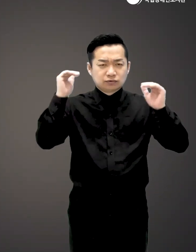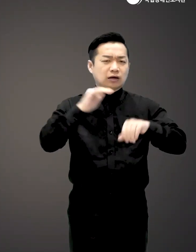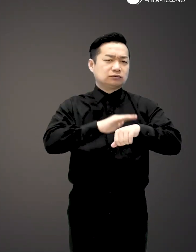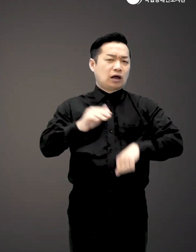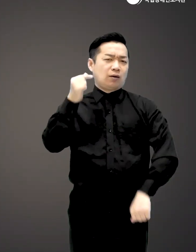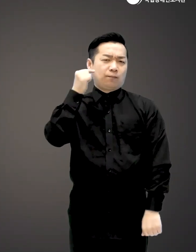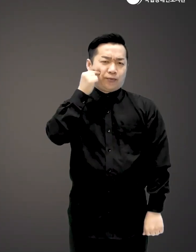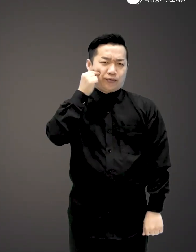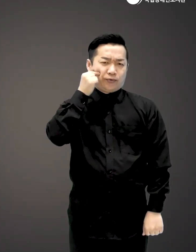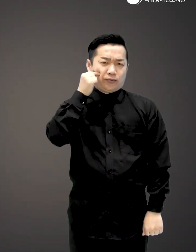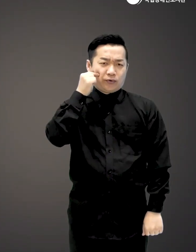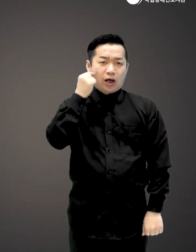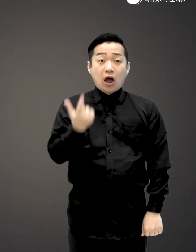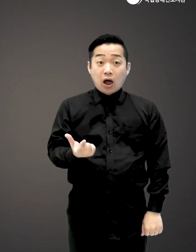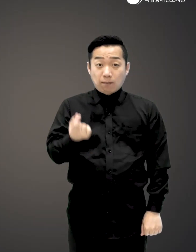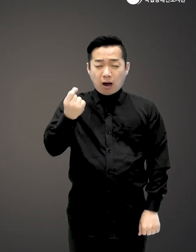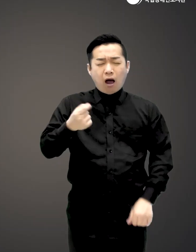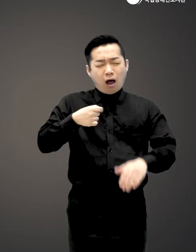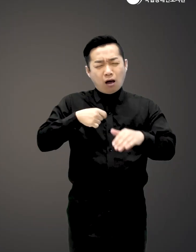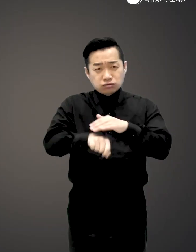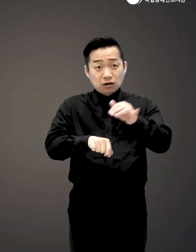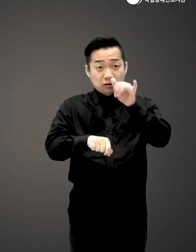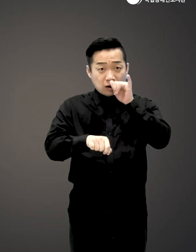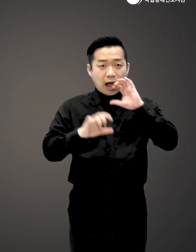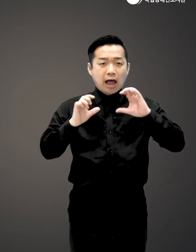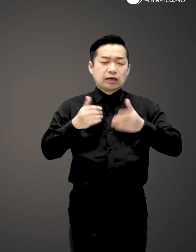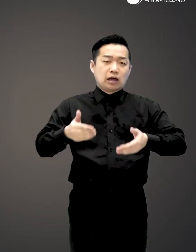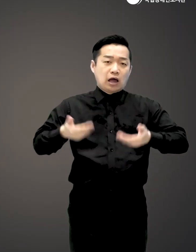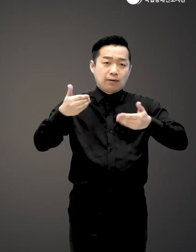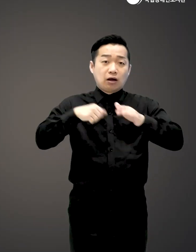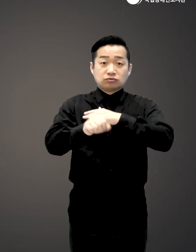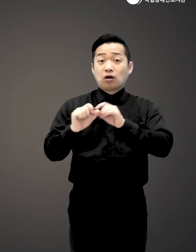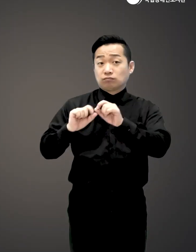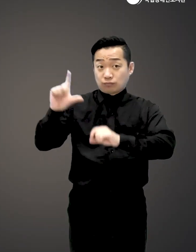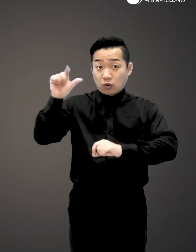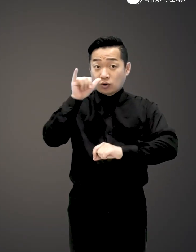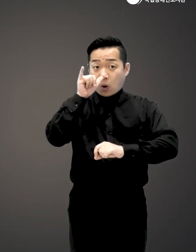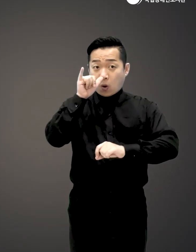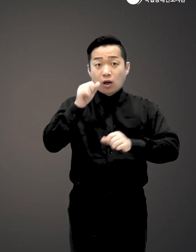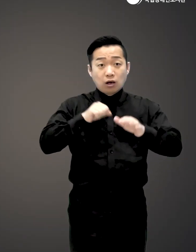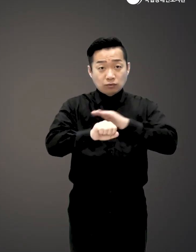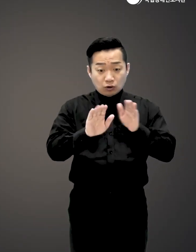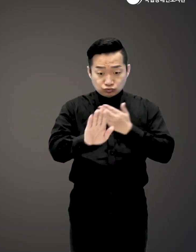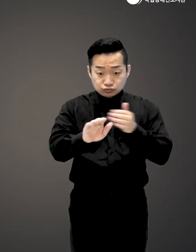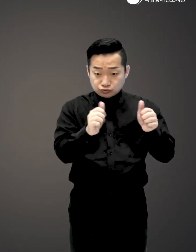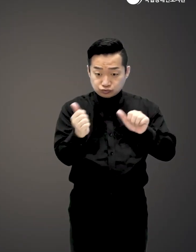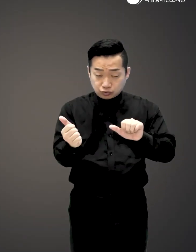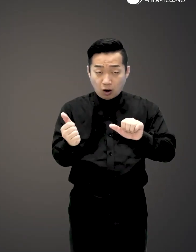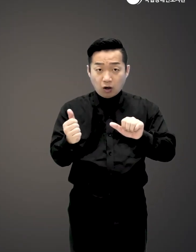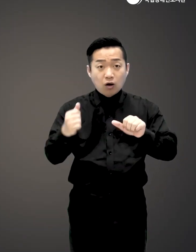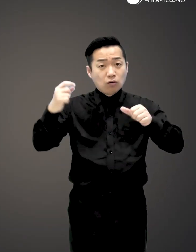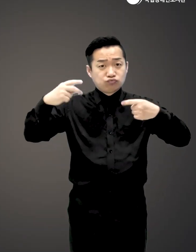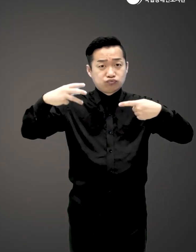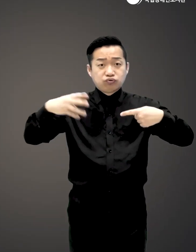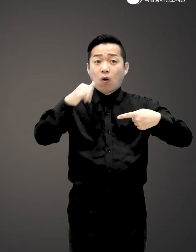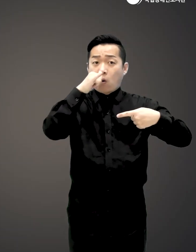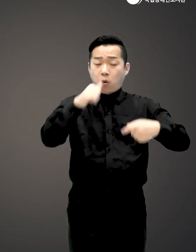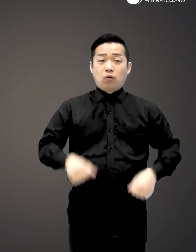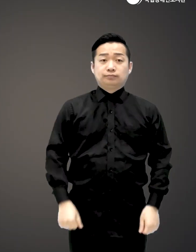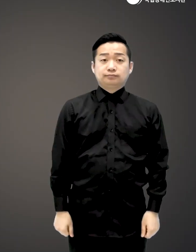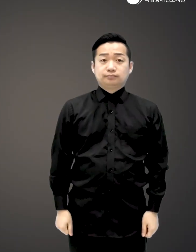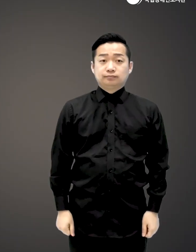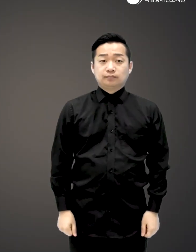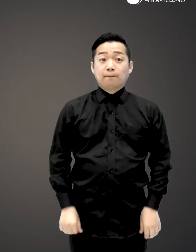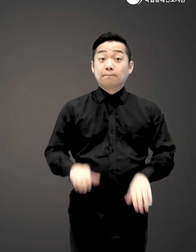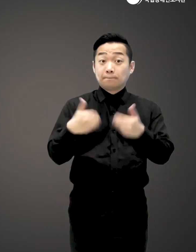발육 부전이 됩니다 조기 진통이 오거나 저체중아 출산 비율이 높아지고 신생아 사망률도 몇 배나 상상된다고 해요